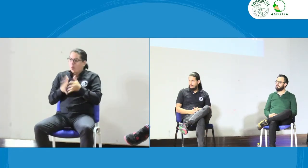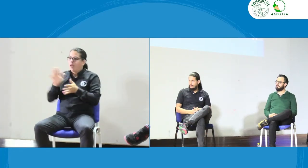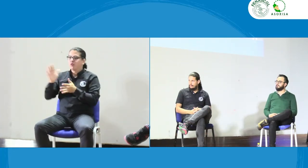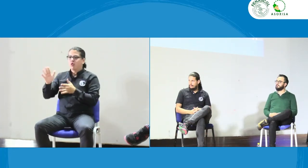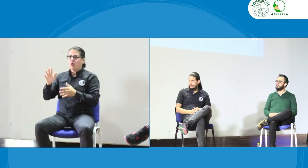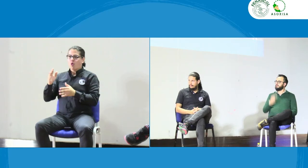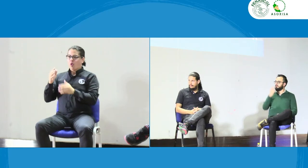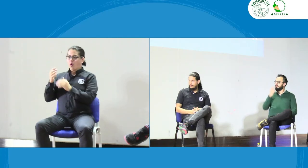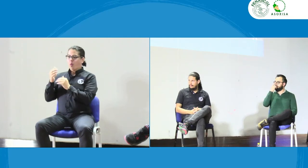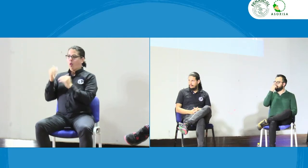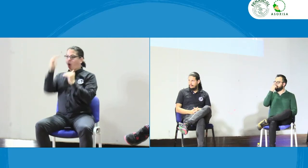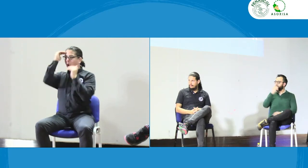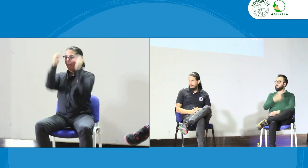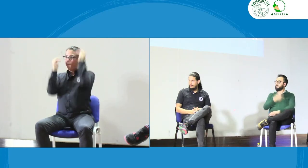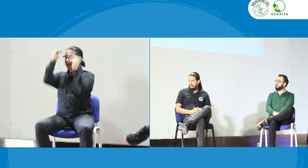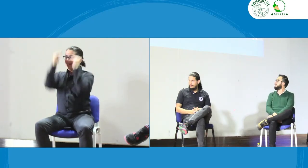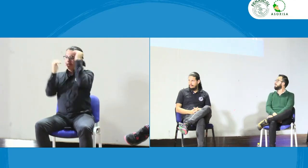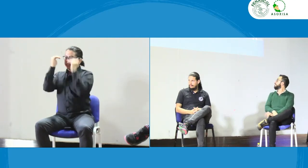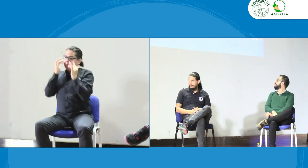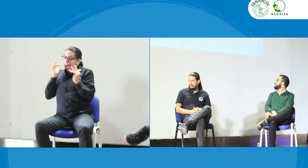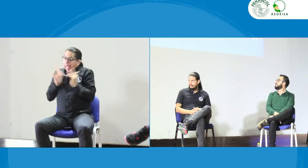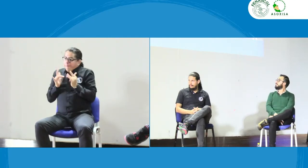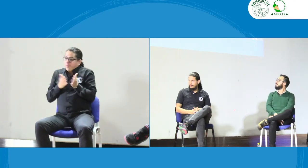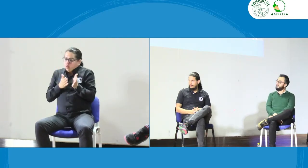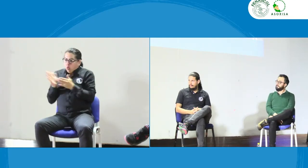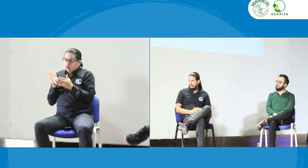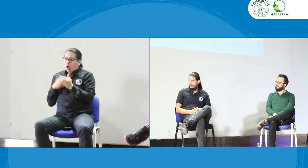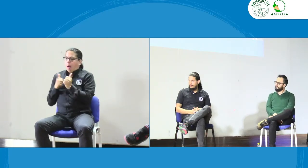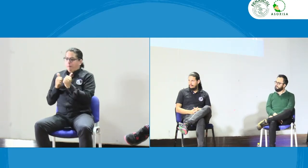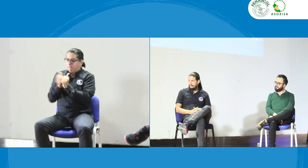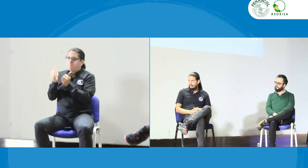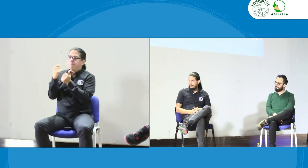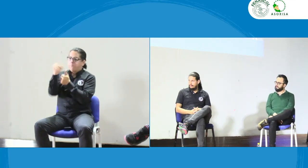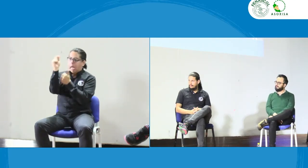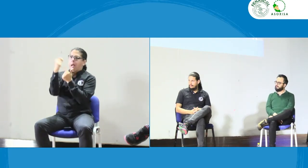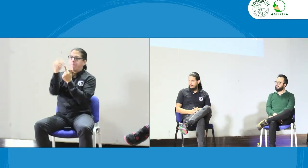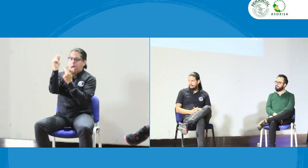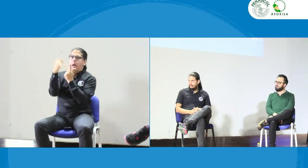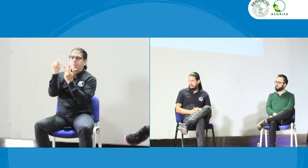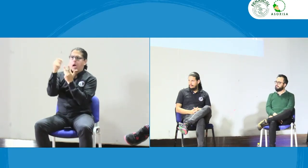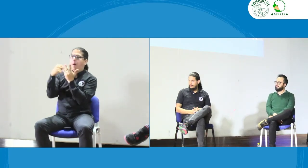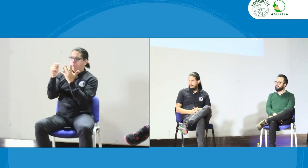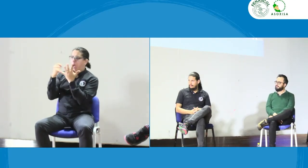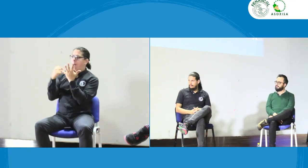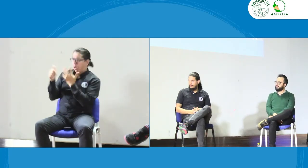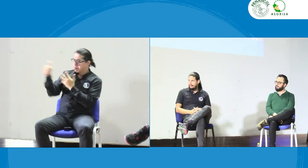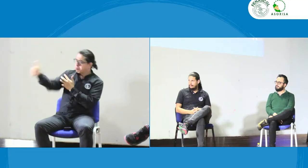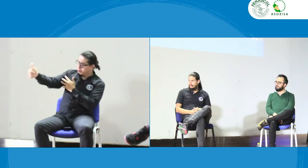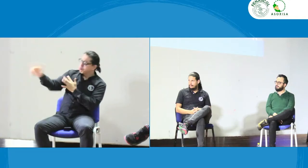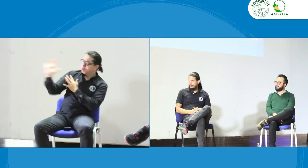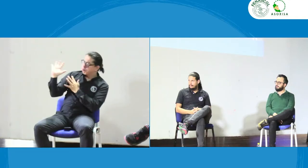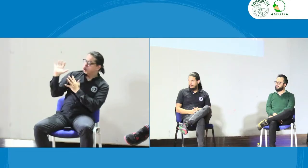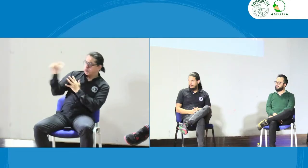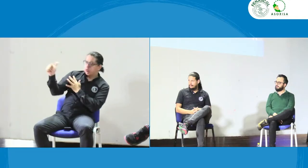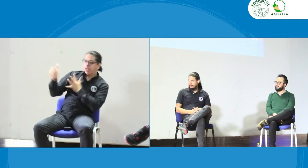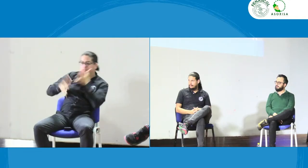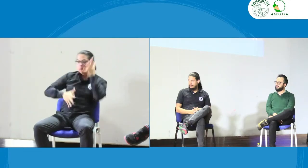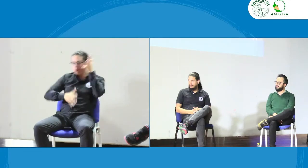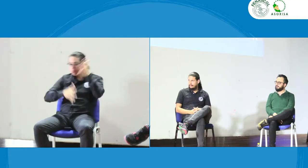no se pudiera hacer en lengua de señas obviamente se necesitan unas competencias que hayan aprobado unos